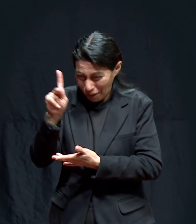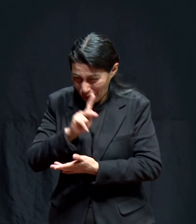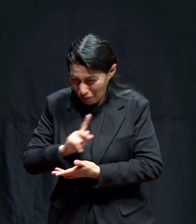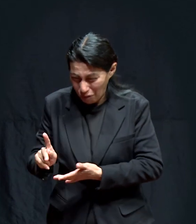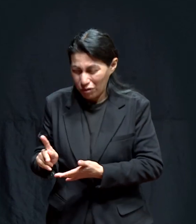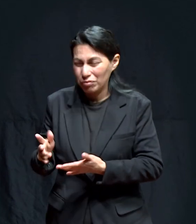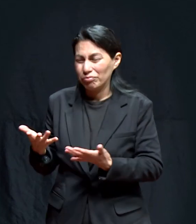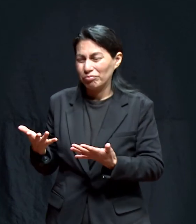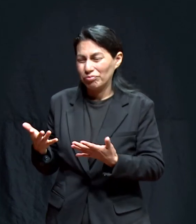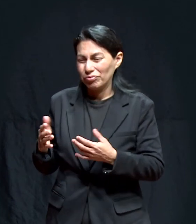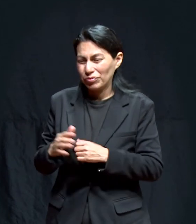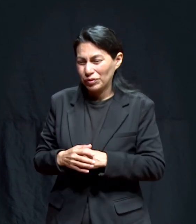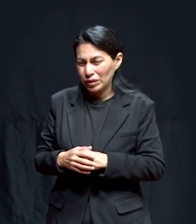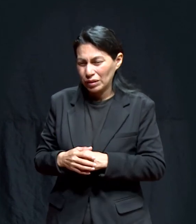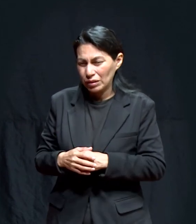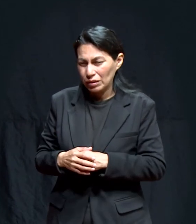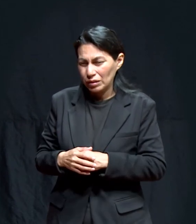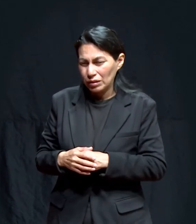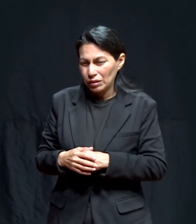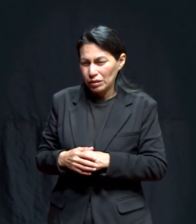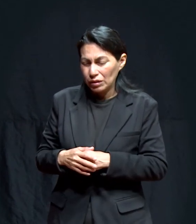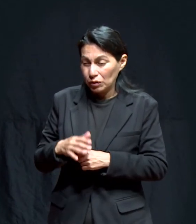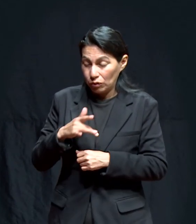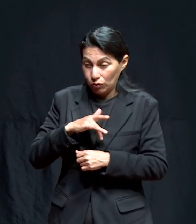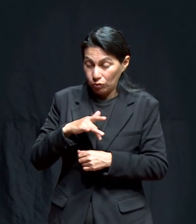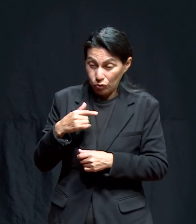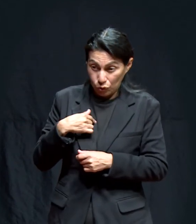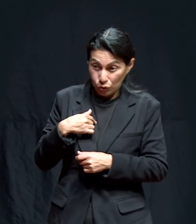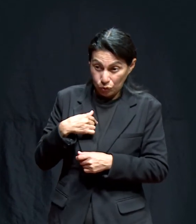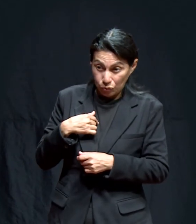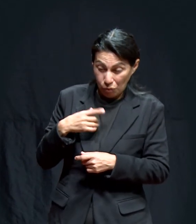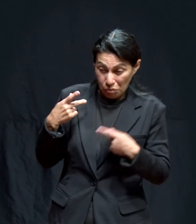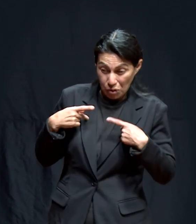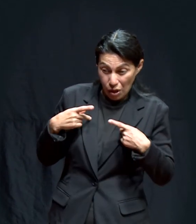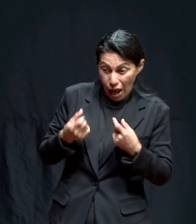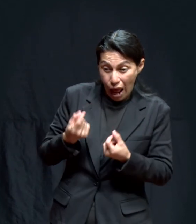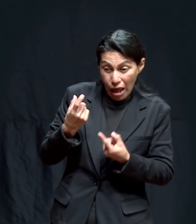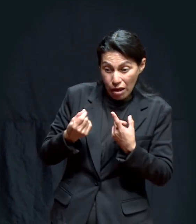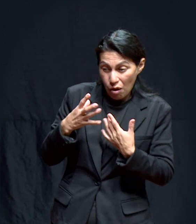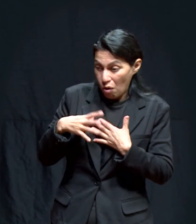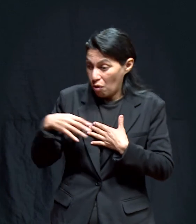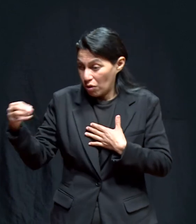muy, me sentía muy mal pues para